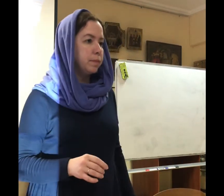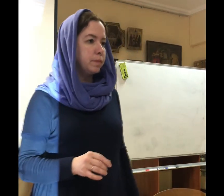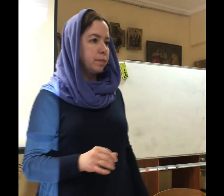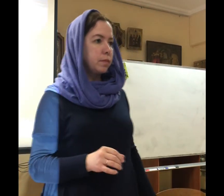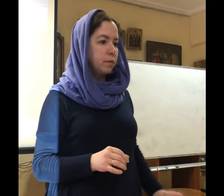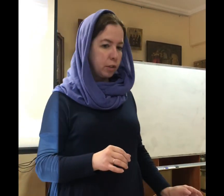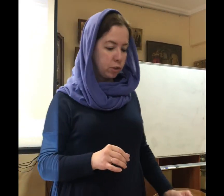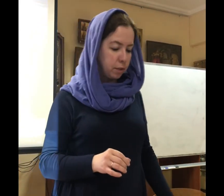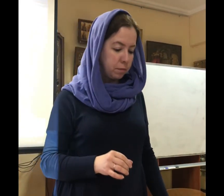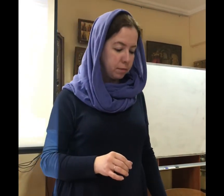Выключаем.